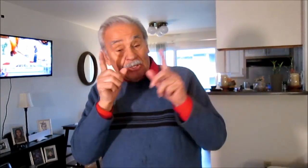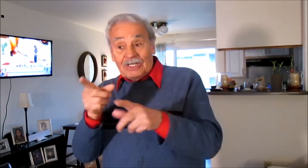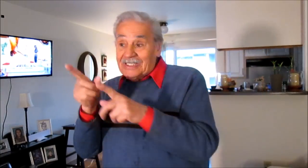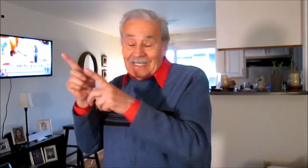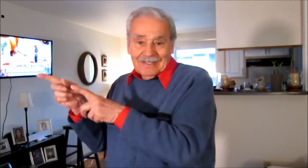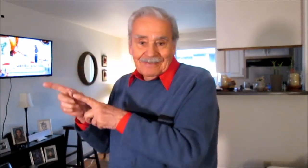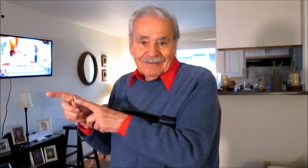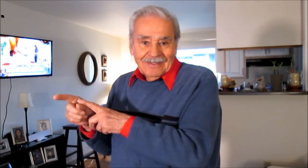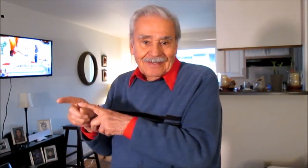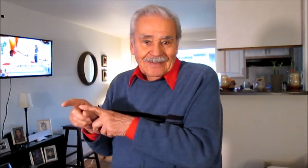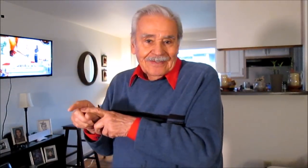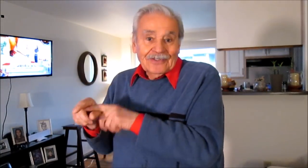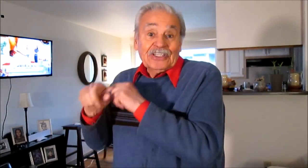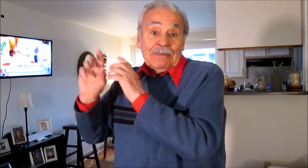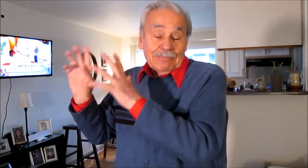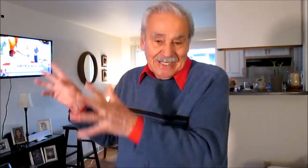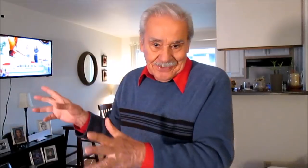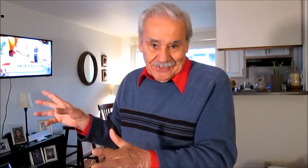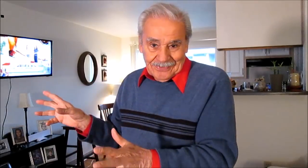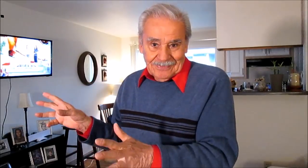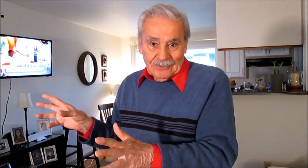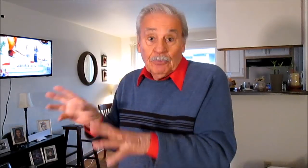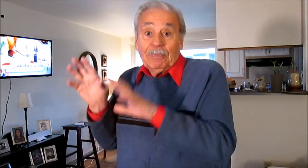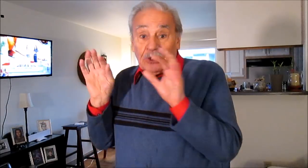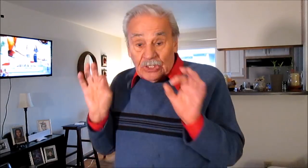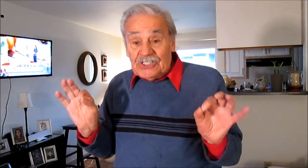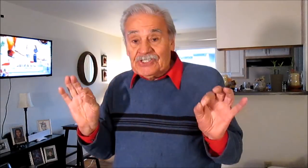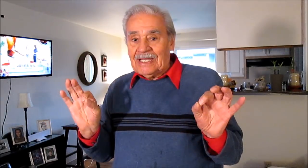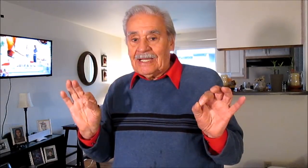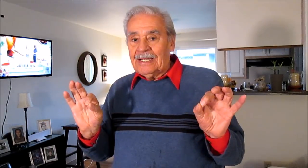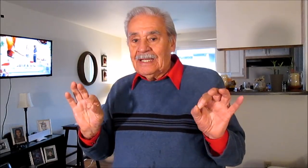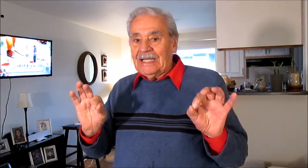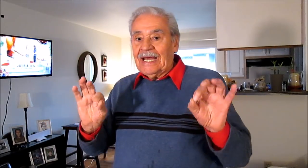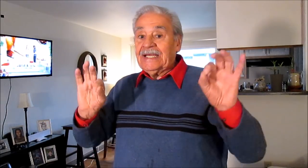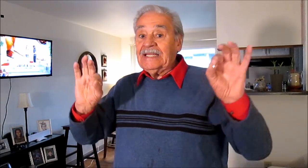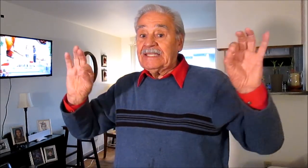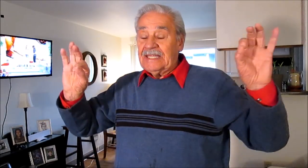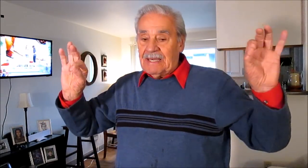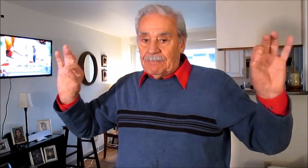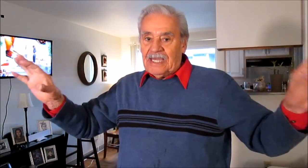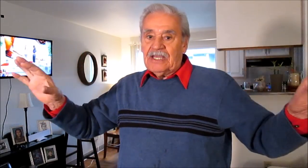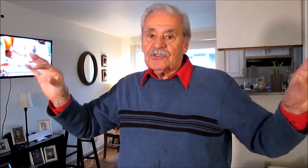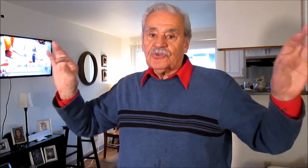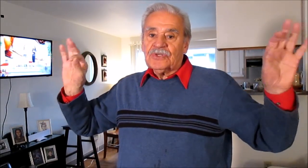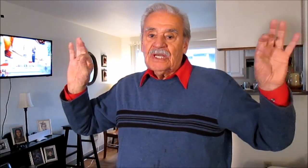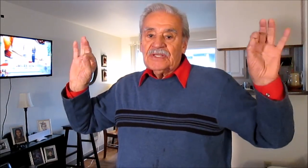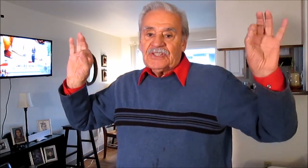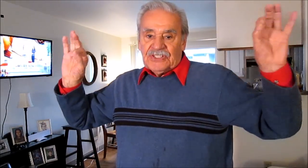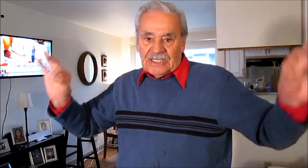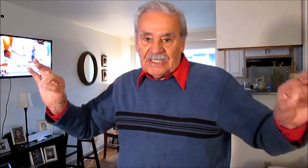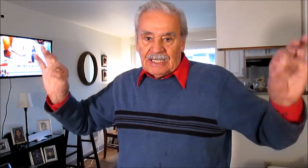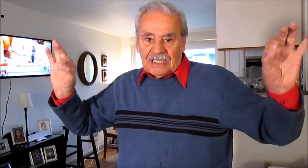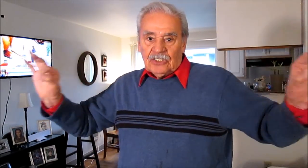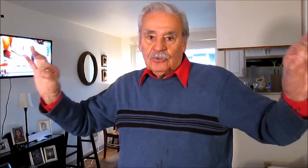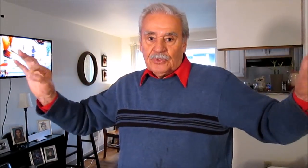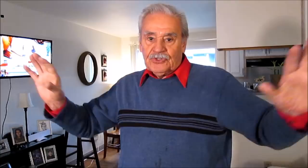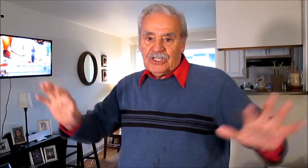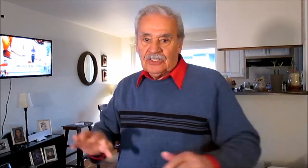peronistas no tienen precio los peronistas la gente de a pie esos sesenta y tantos por ciento